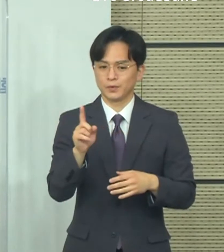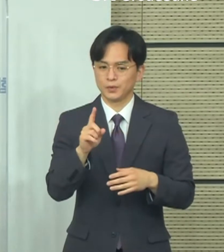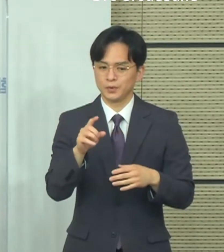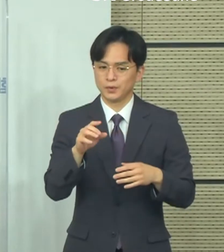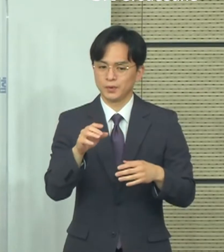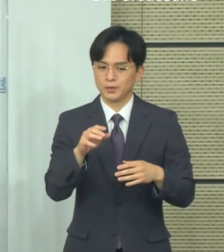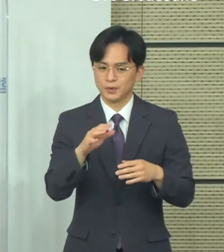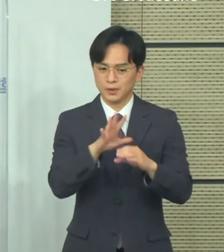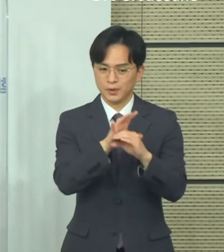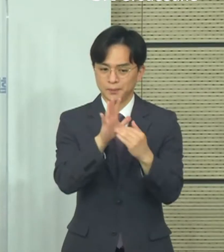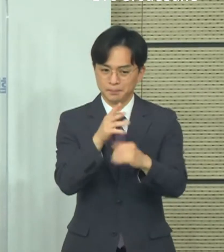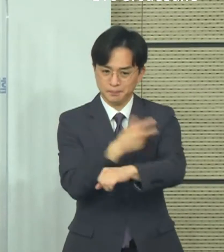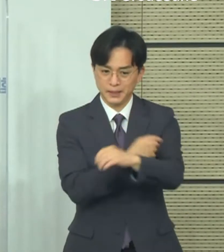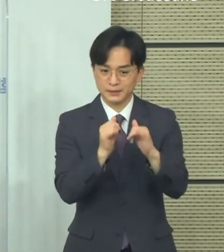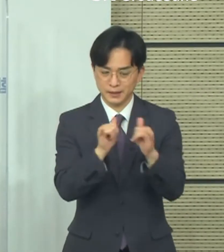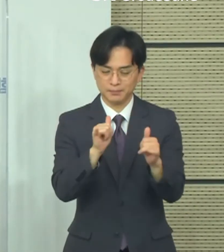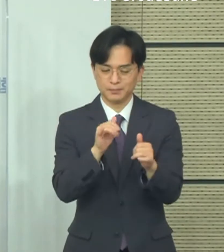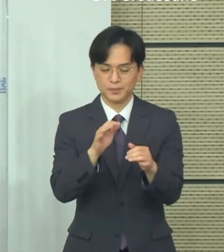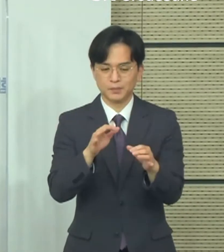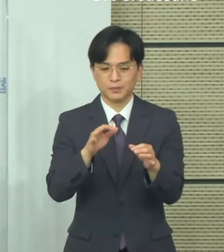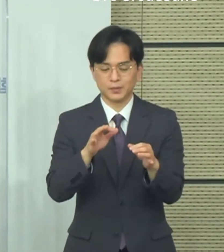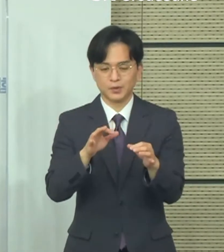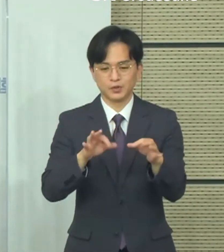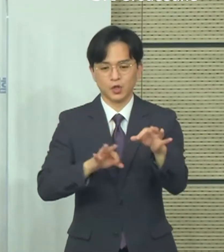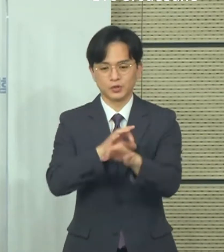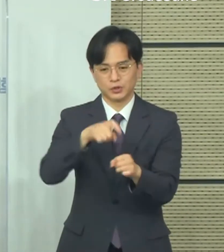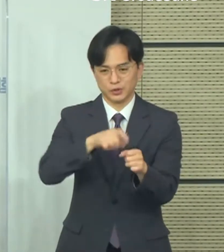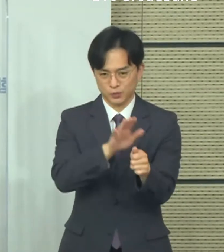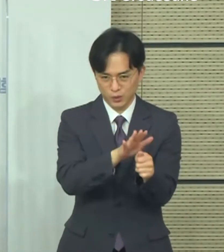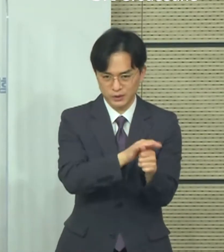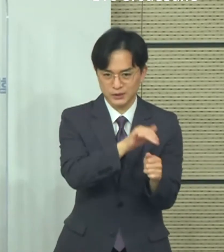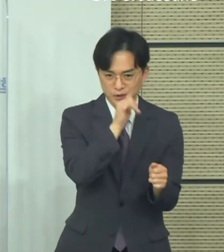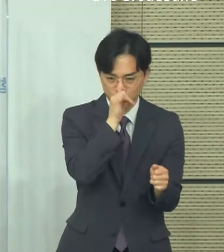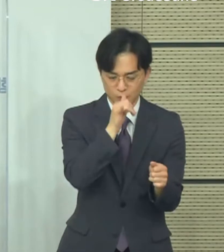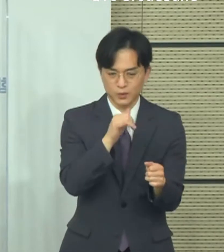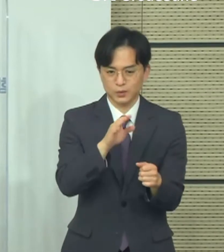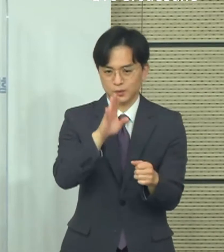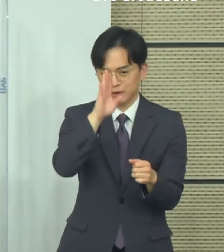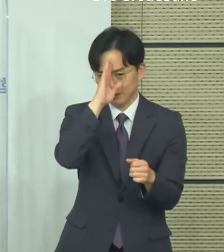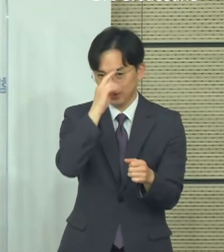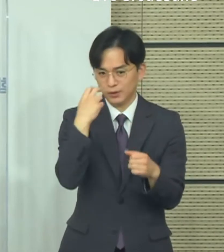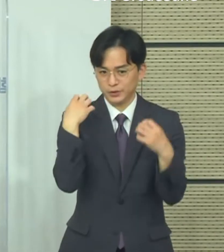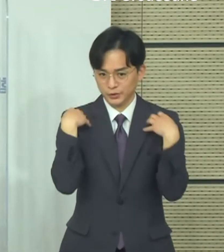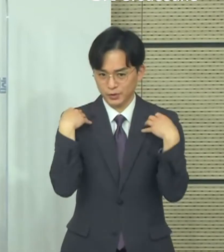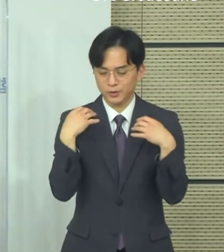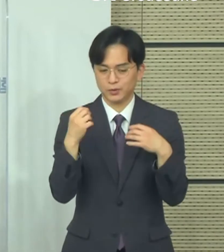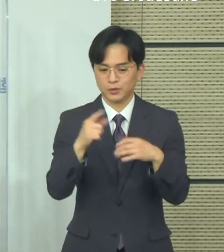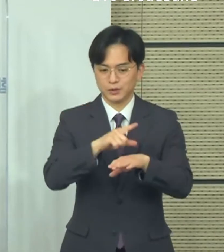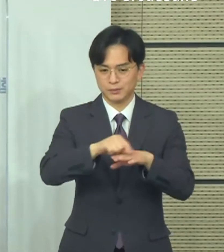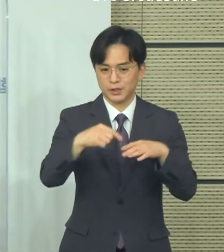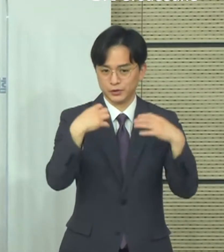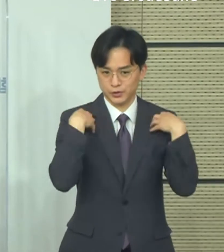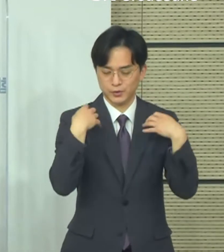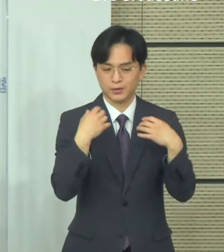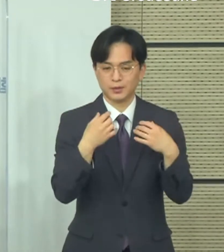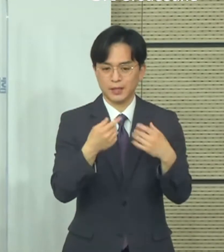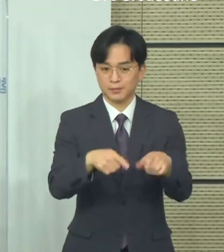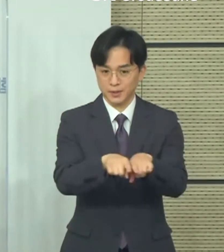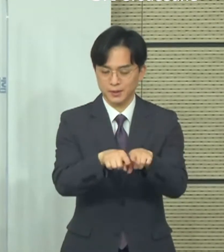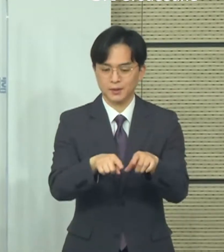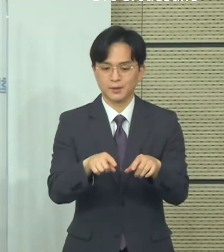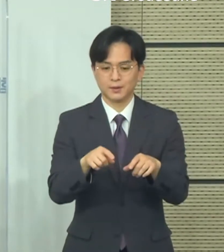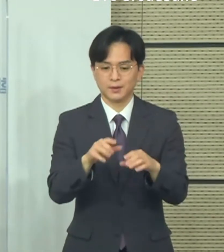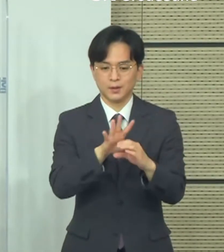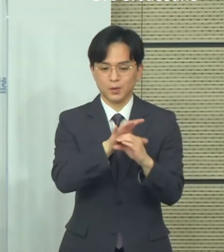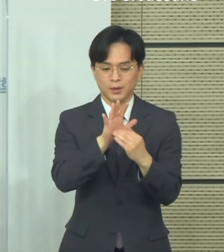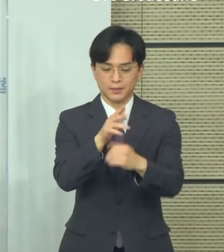질병청을 중심으로 해서 또 해당 지자체에서 접종자들에 대한 어떤 예우 차원에서 배지